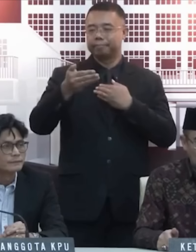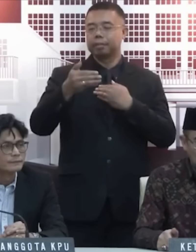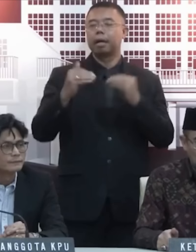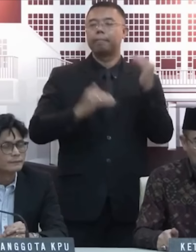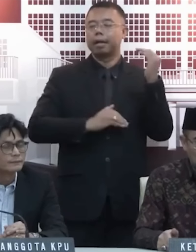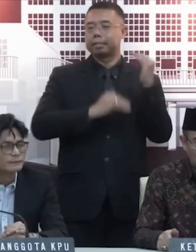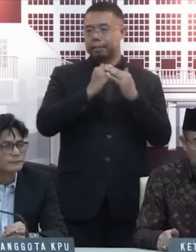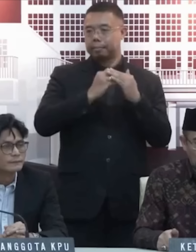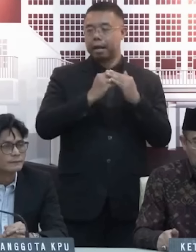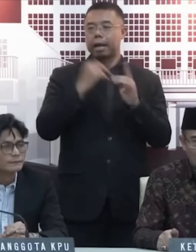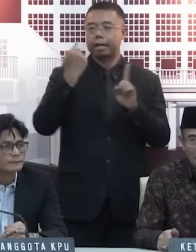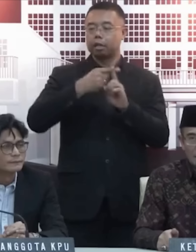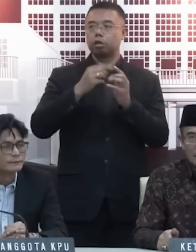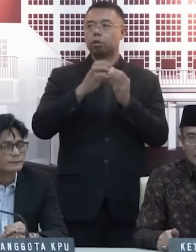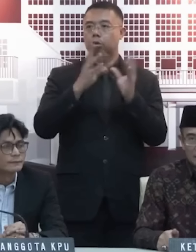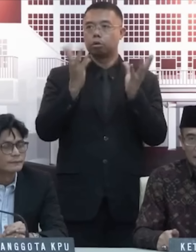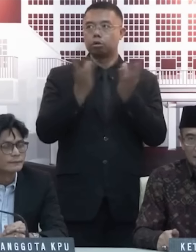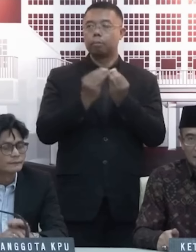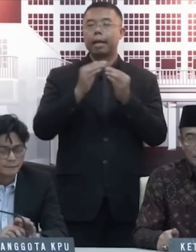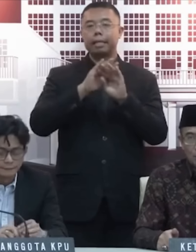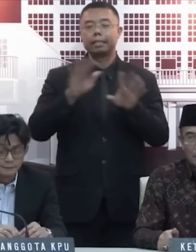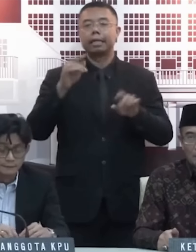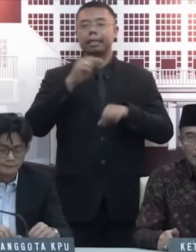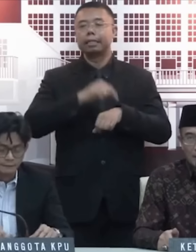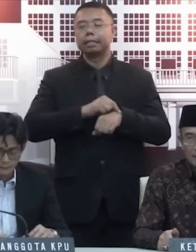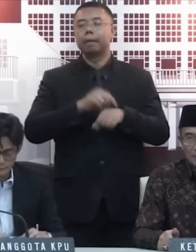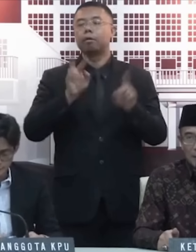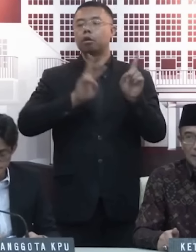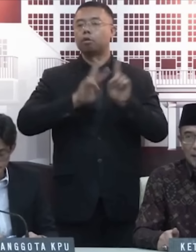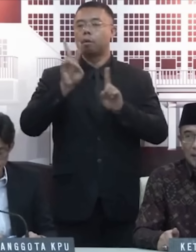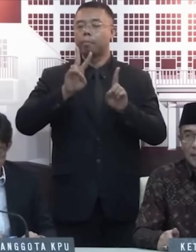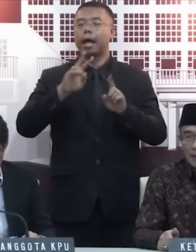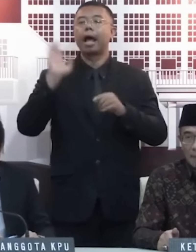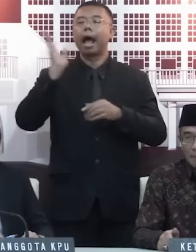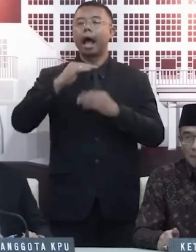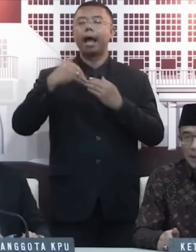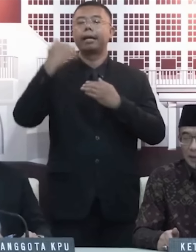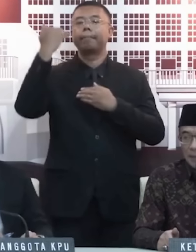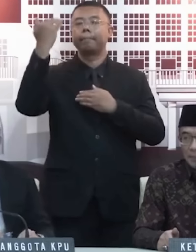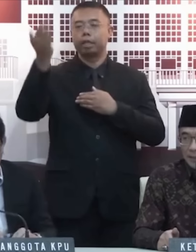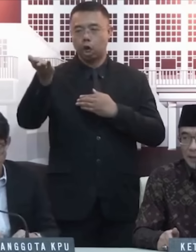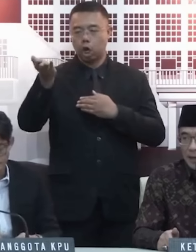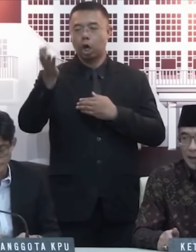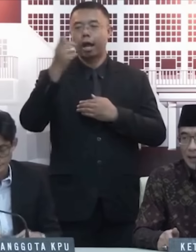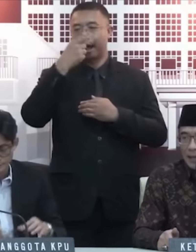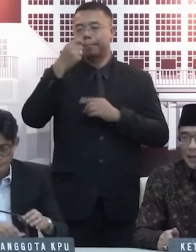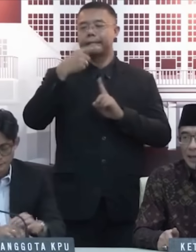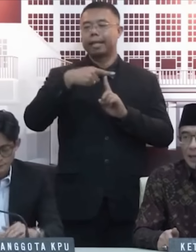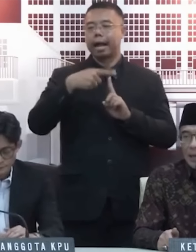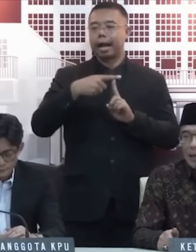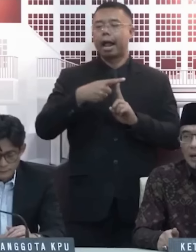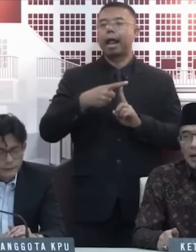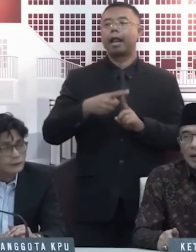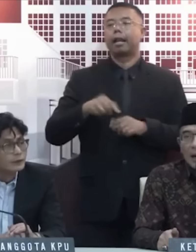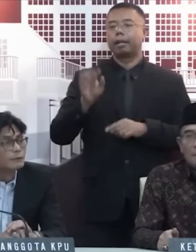maksimal penghitungan suara adalah selesai jam 12 pada hari kemis, tanggal